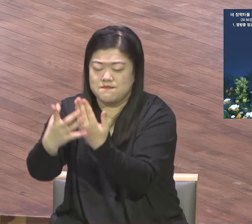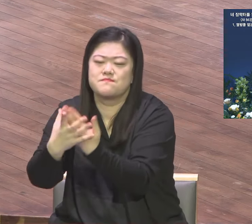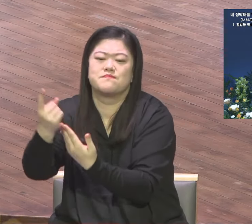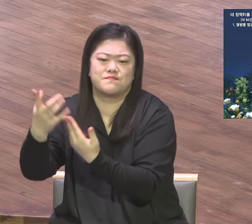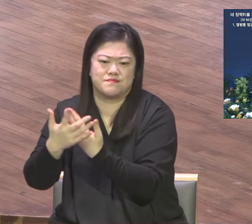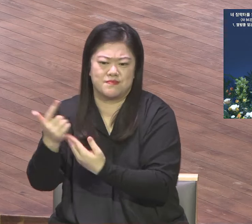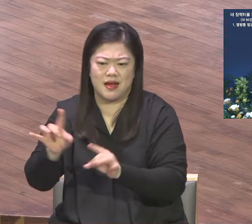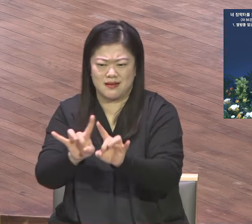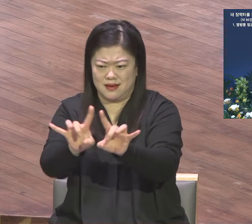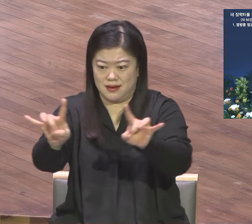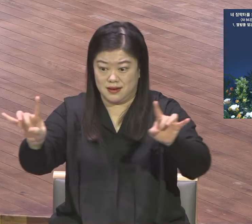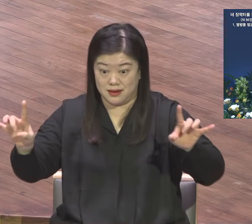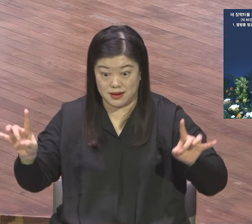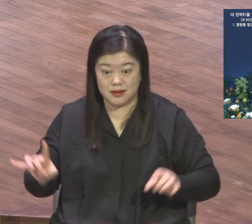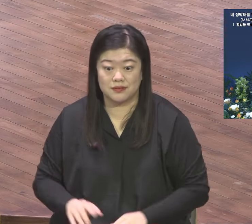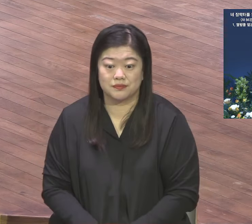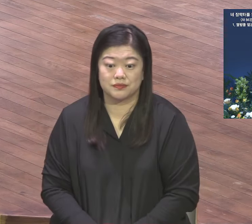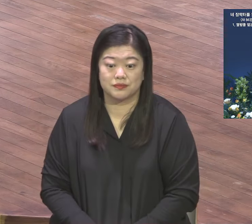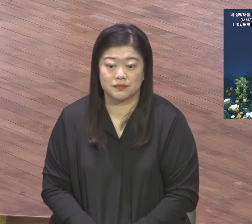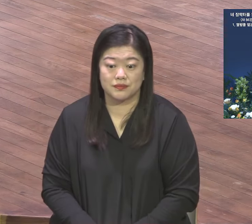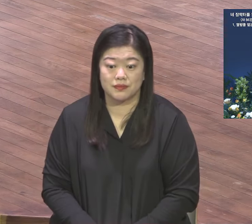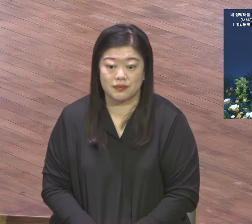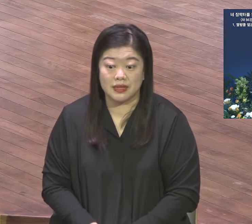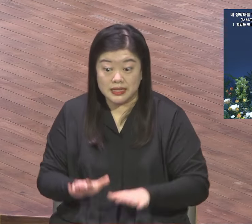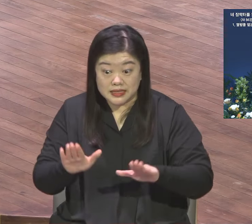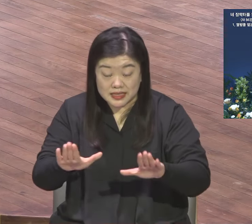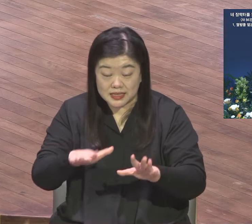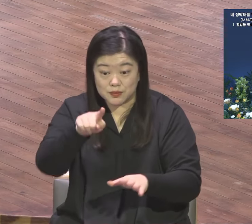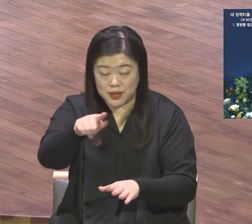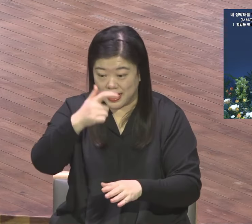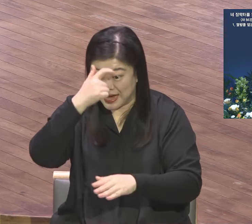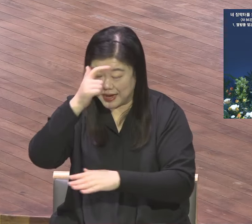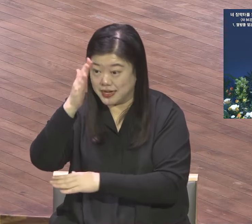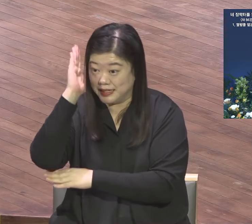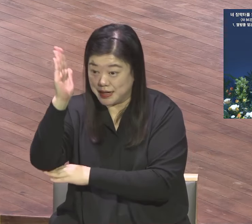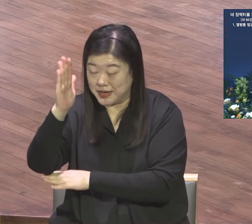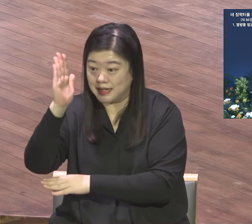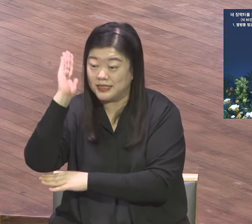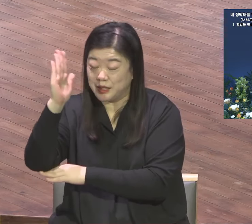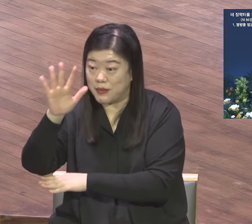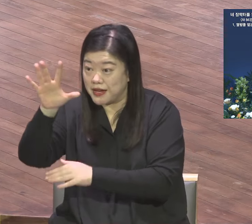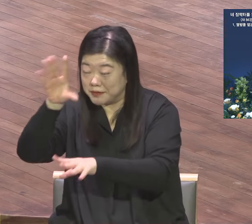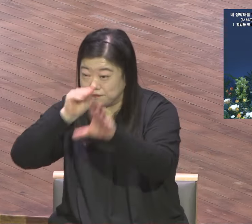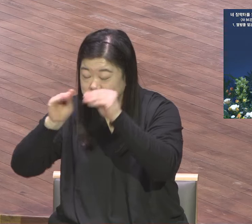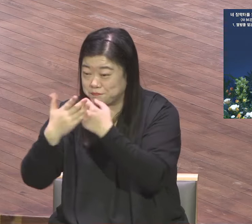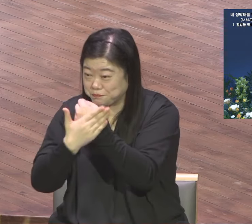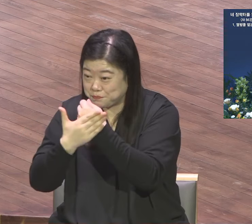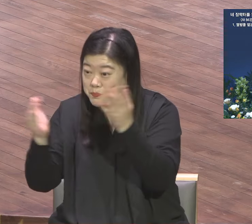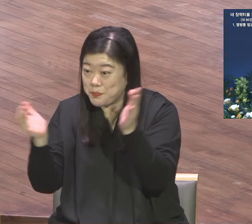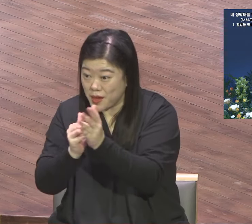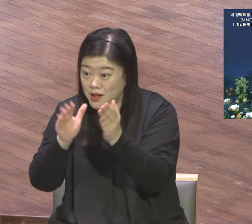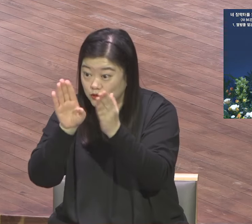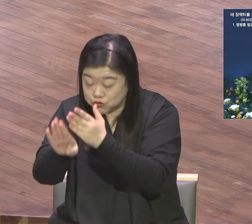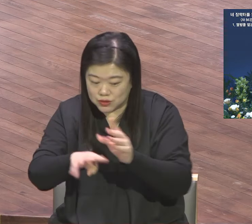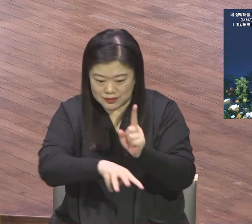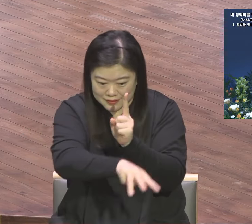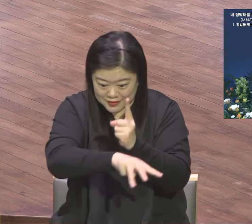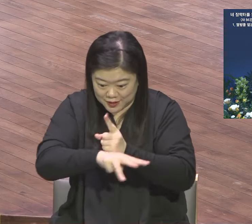우리가 스타트만 운동을 통해서 주일 예배 작년 출석 1만 명을 향해서 지금 도전하고 있는데 전